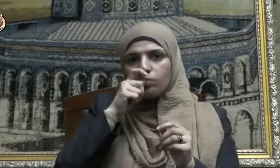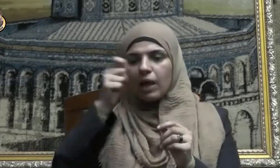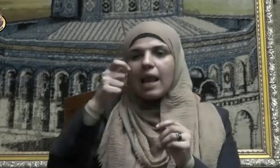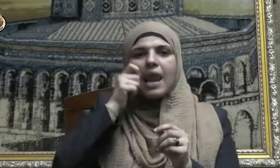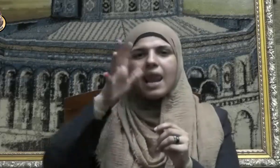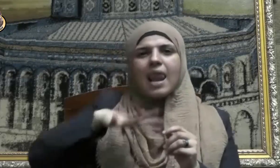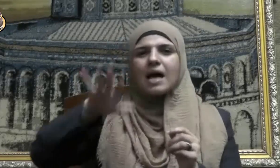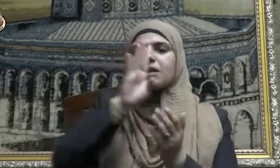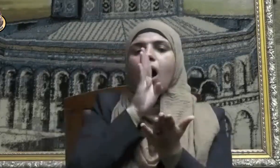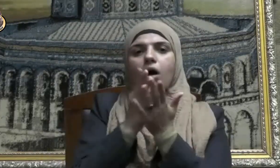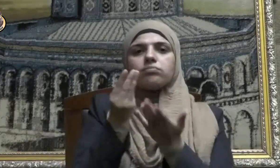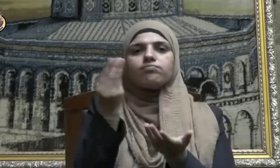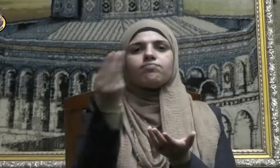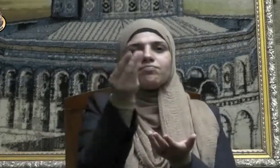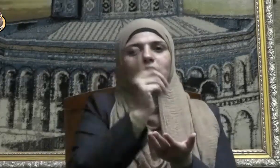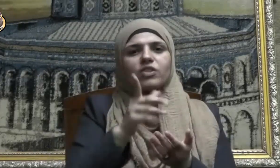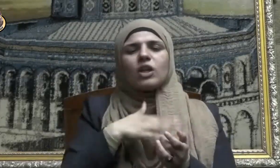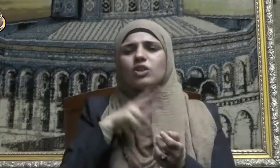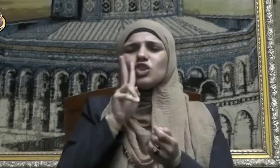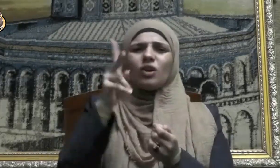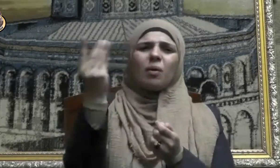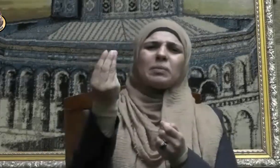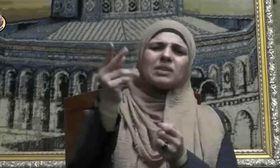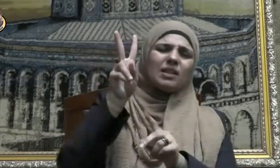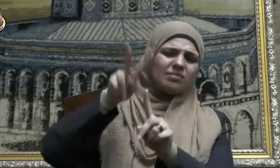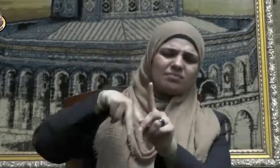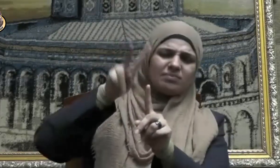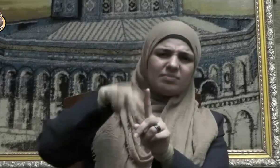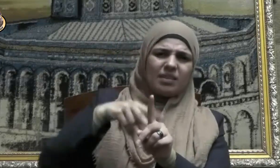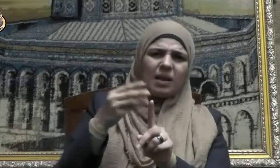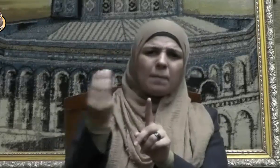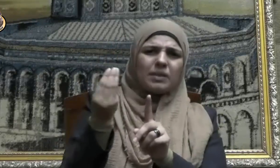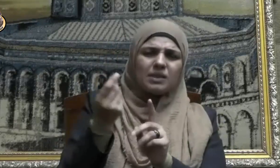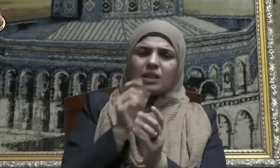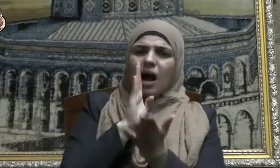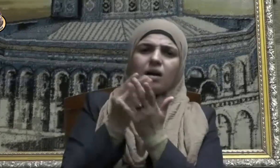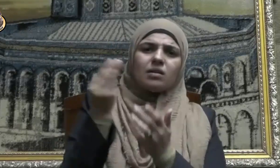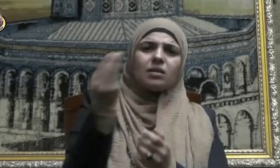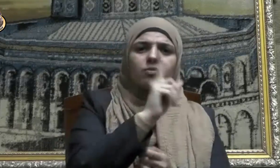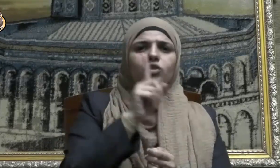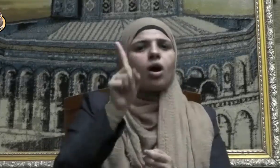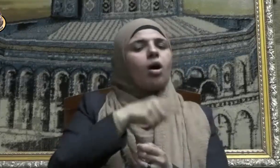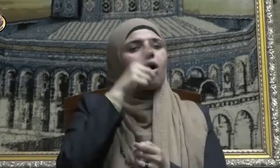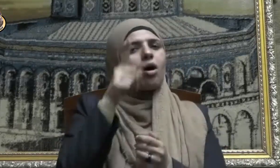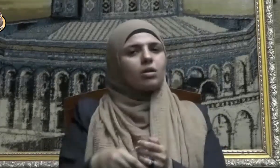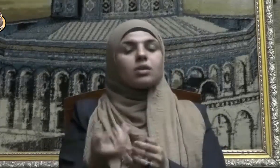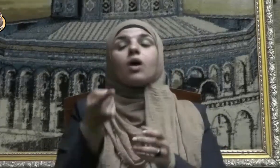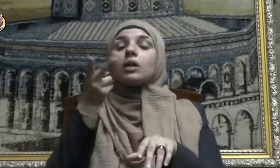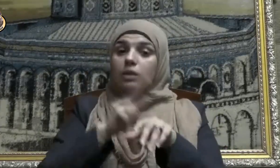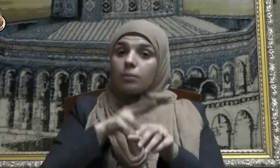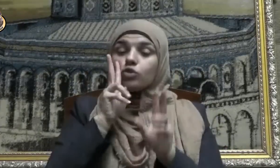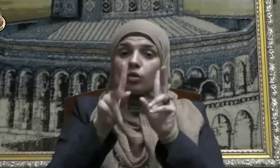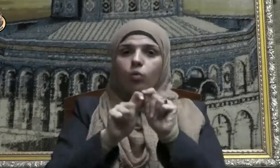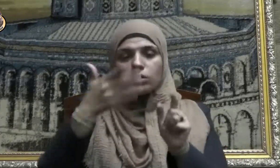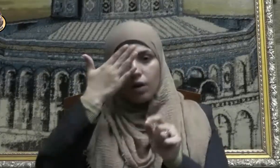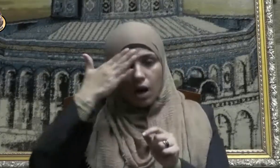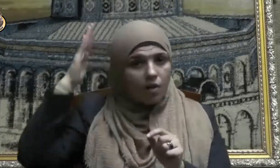والتقليل من شأنهم ومن أمارات النفاق الإفساد في الأرض